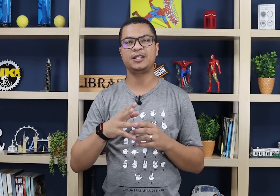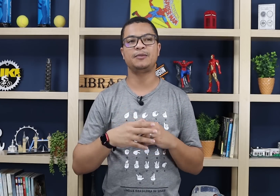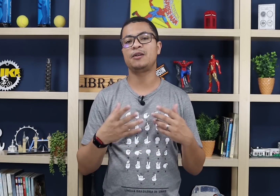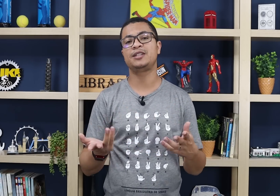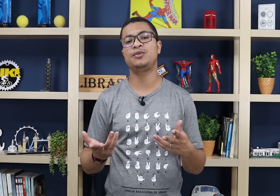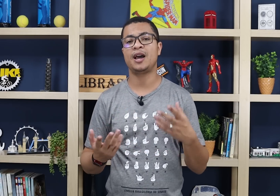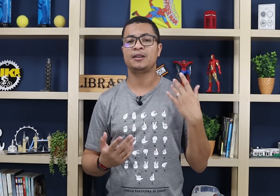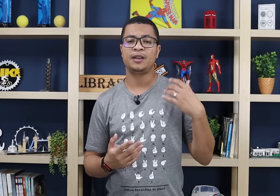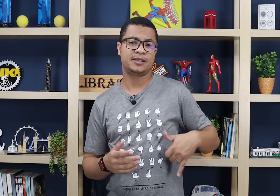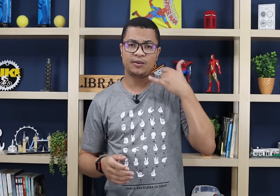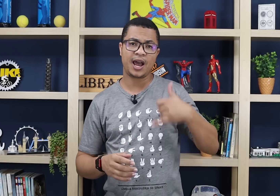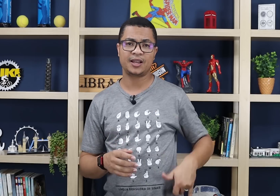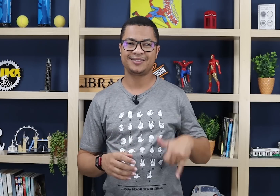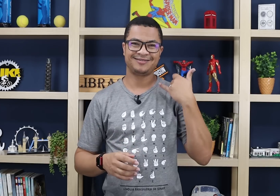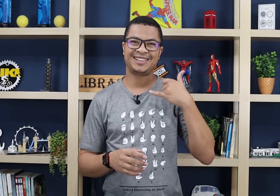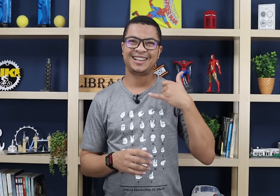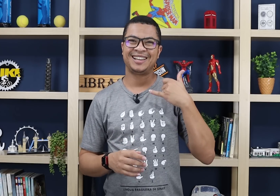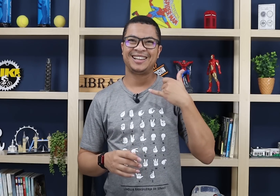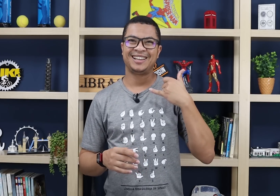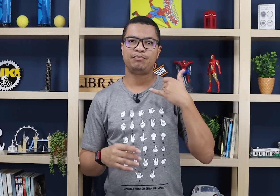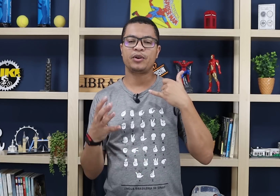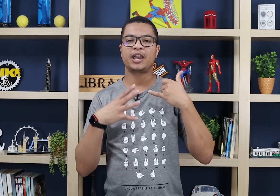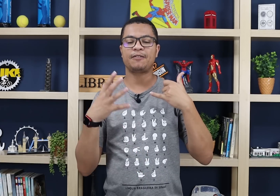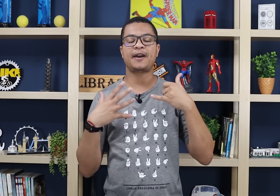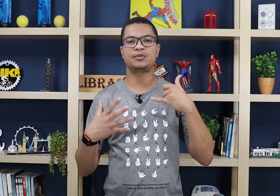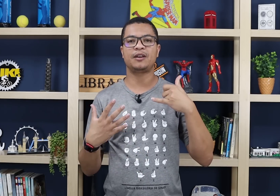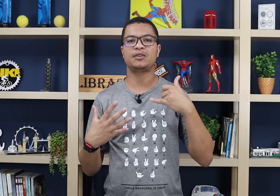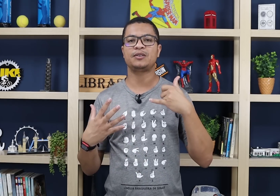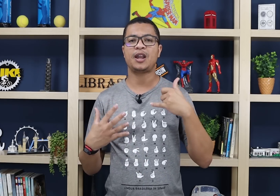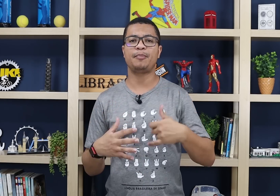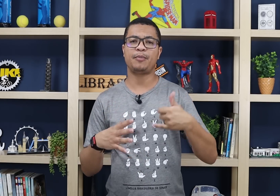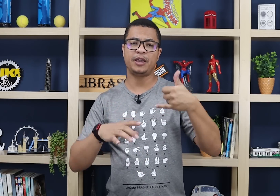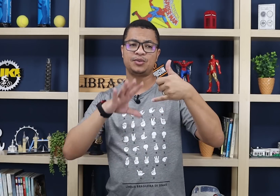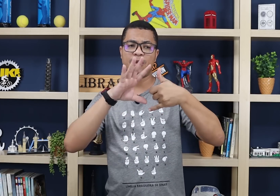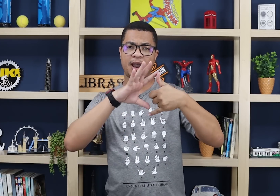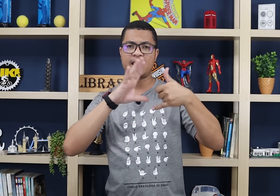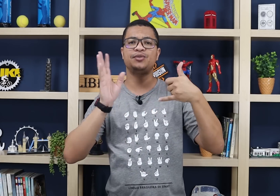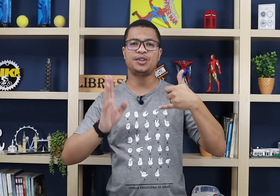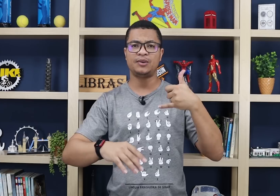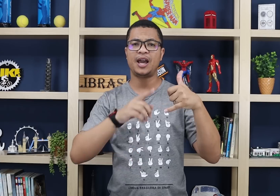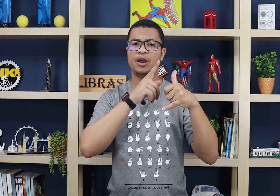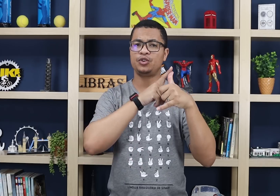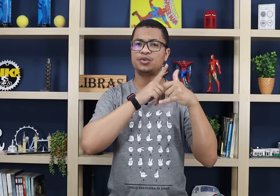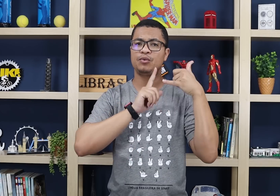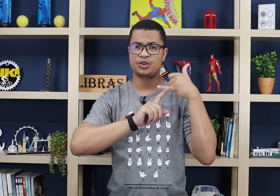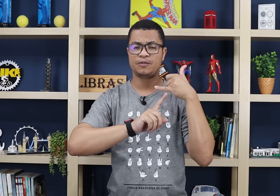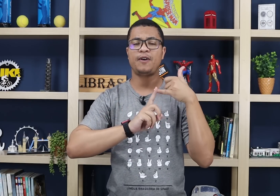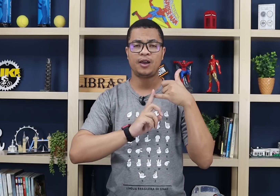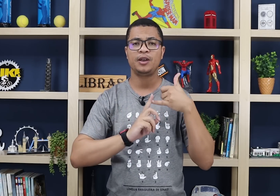Por exemplo, sinal de celular. Celular. Por que que é fácil gravar o de celular? Ah, porque isso aqui parece o celular, né? Onde eu escuto, onde eu falo.